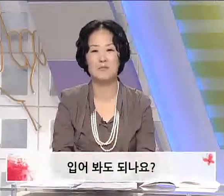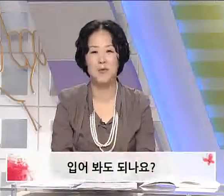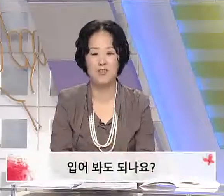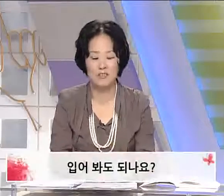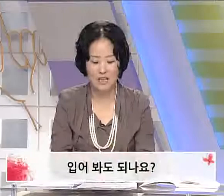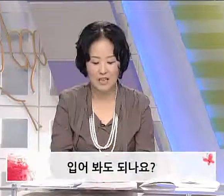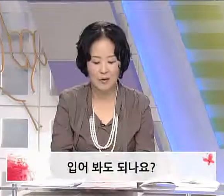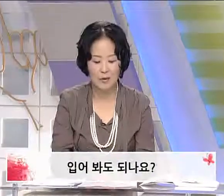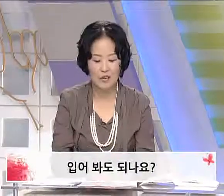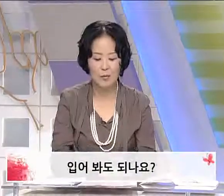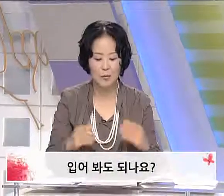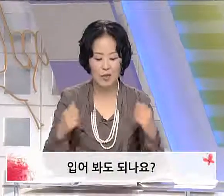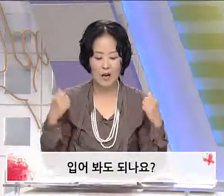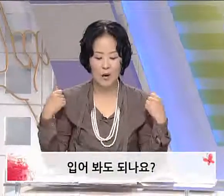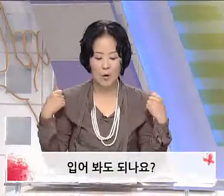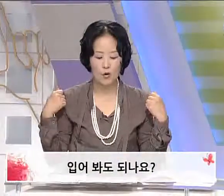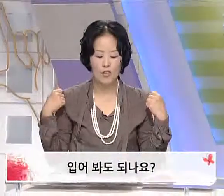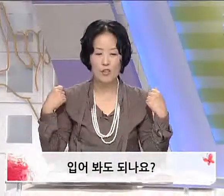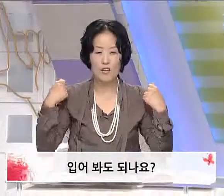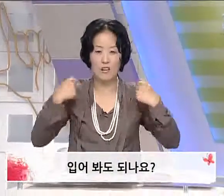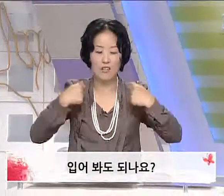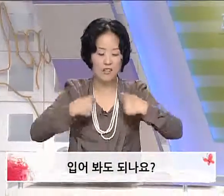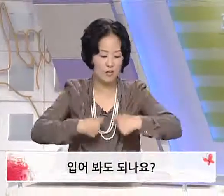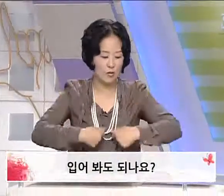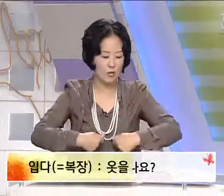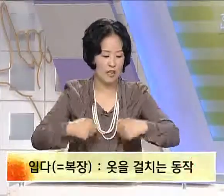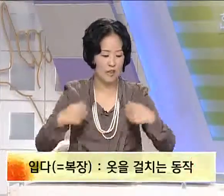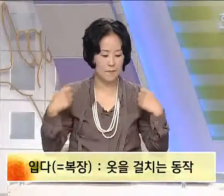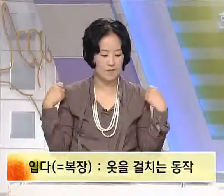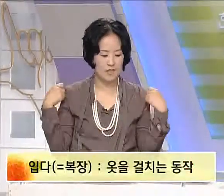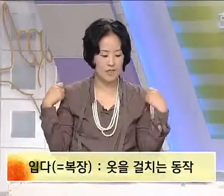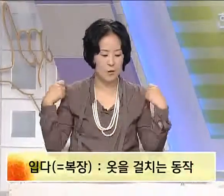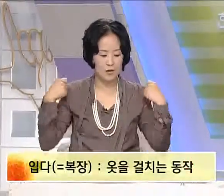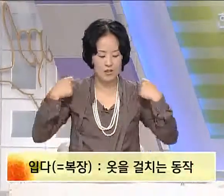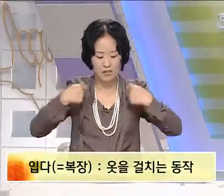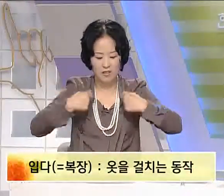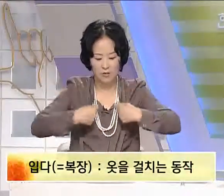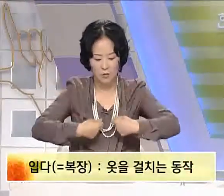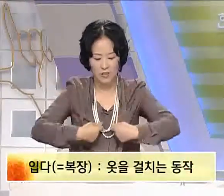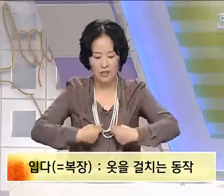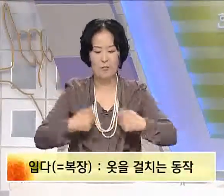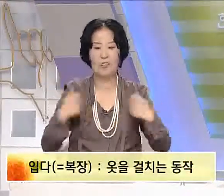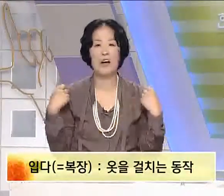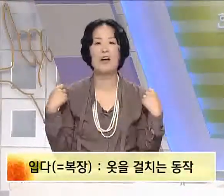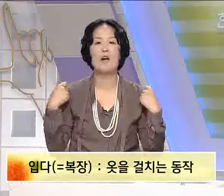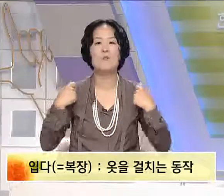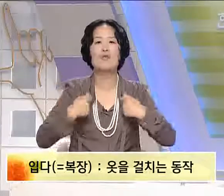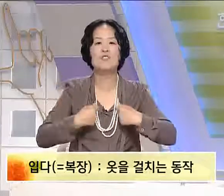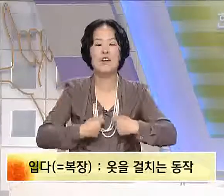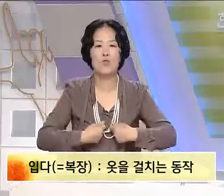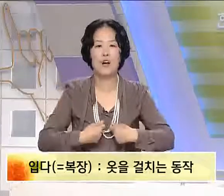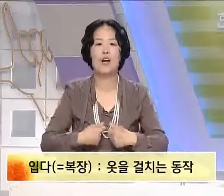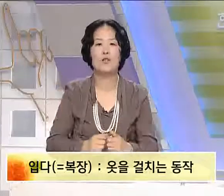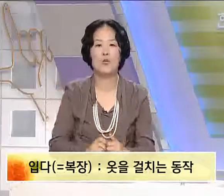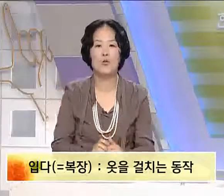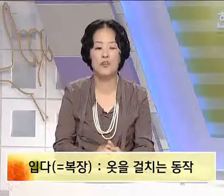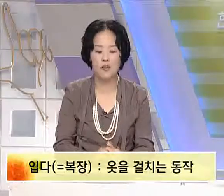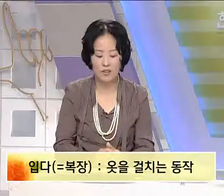표현이죠. 입어보다. 옷을 걸치는 동작. 자, 옷을 걸치는 동작입니다. 복장과 동형어가